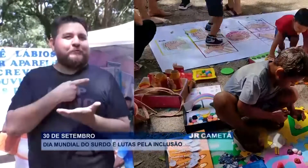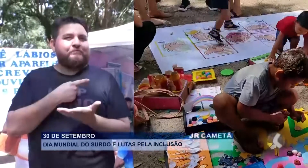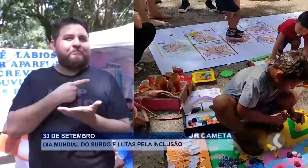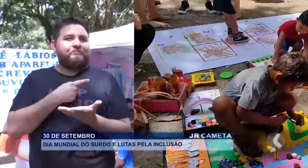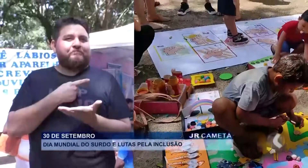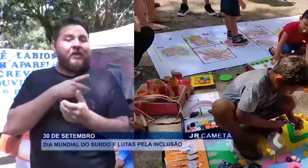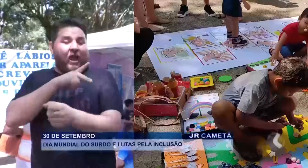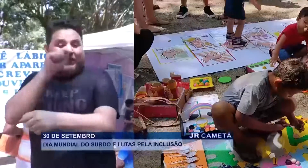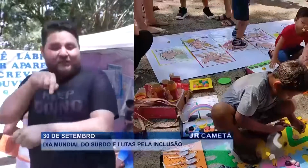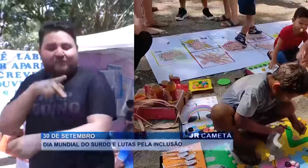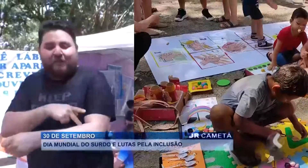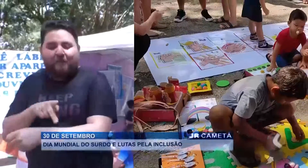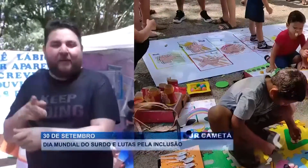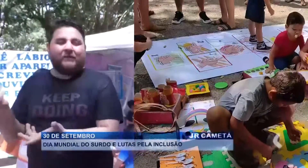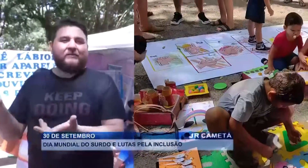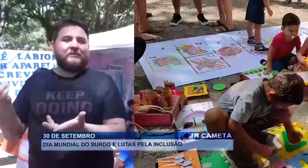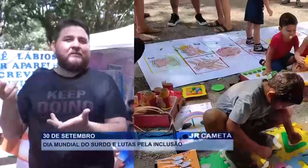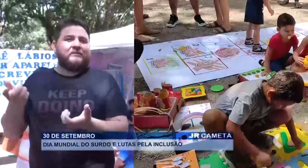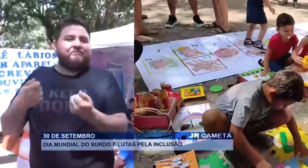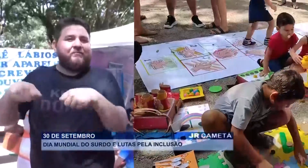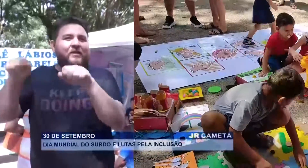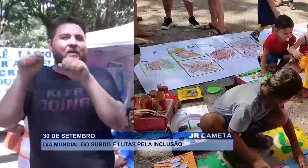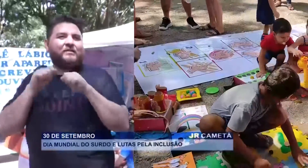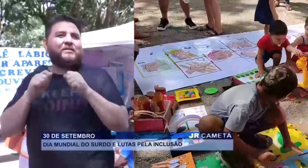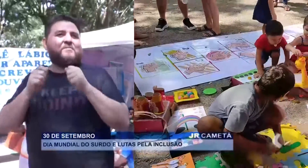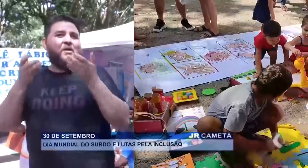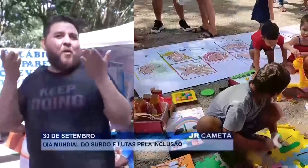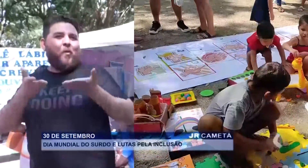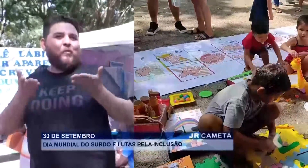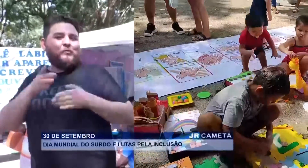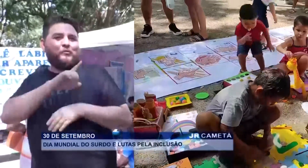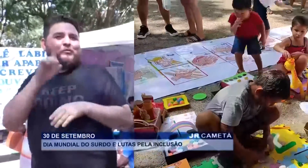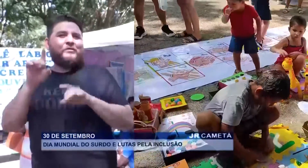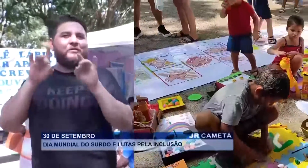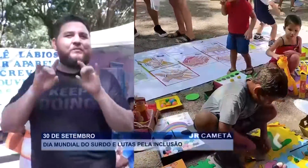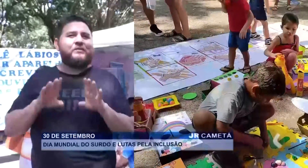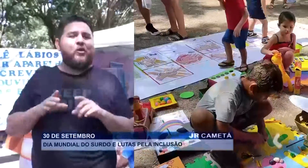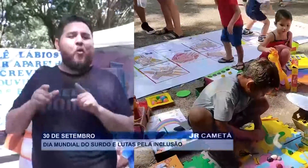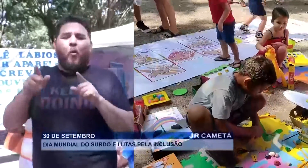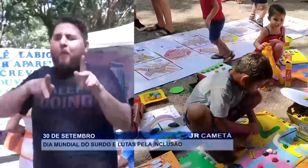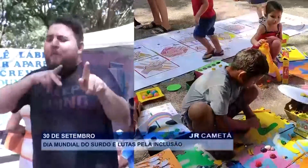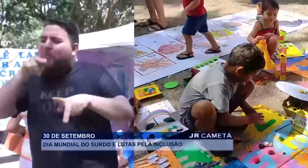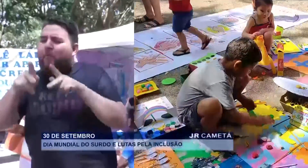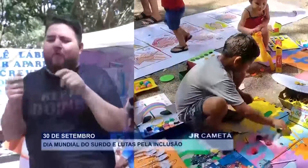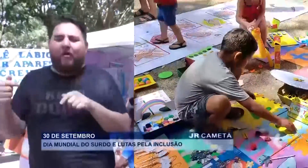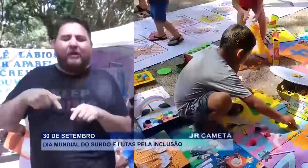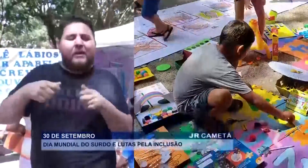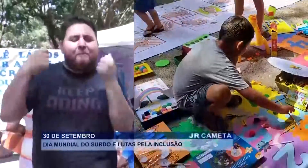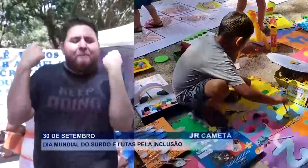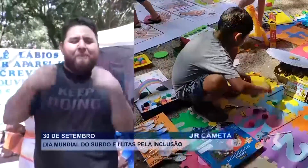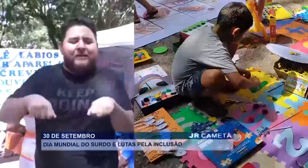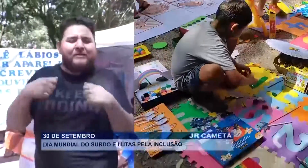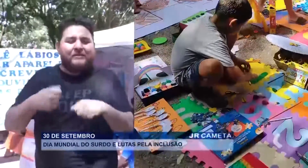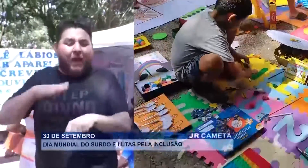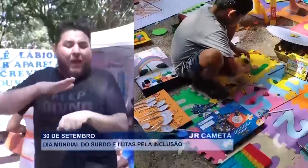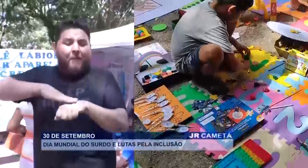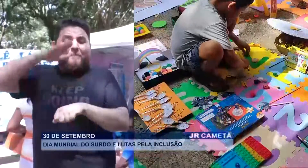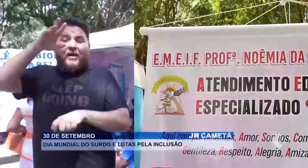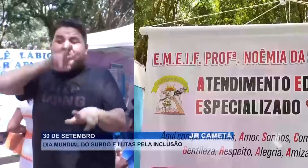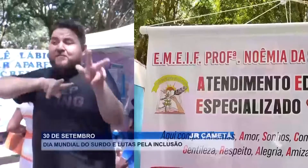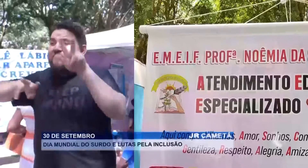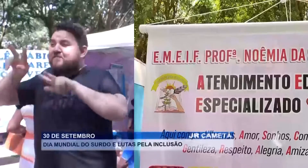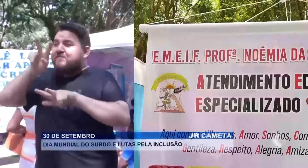que a pracinha receba esse momento toda a nossa população que necessita de mais